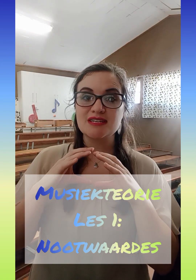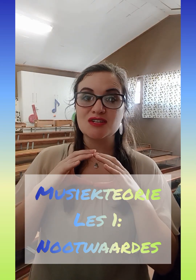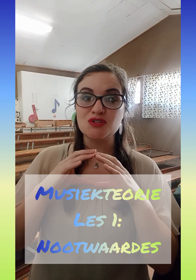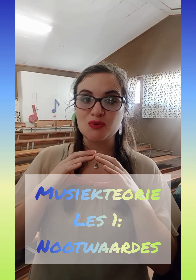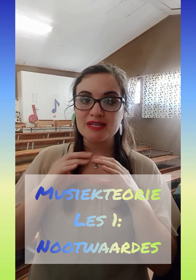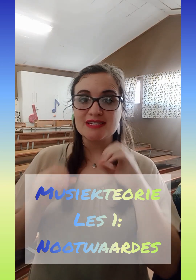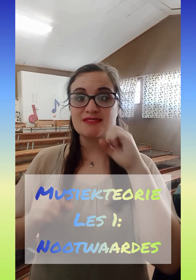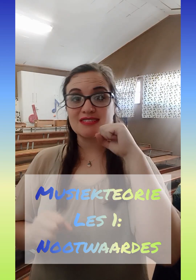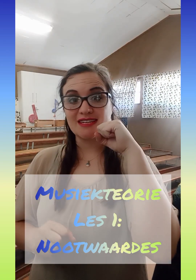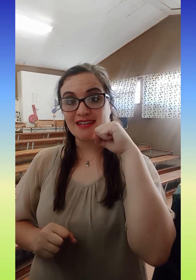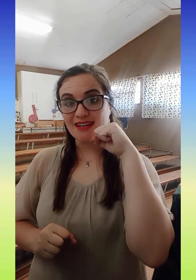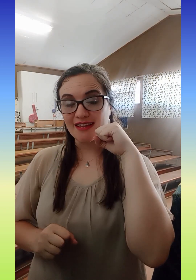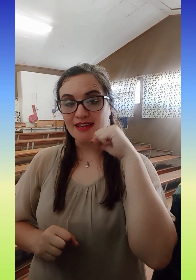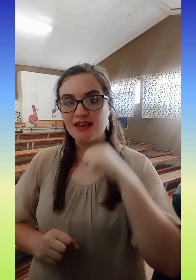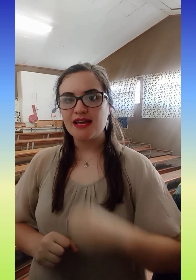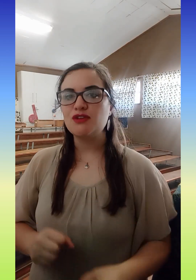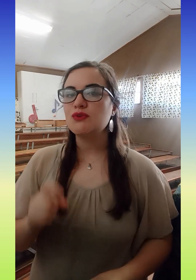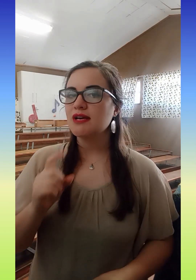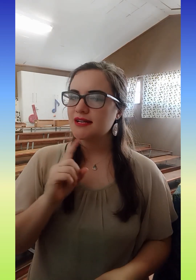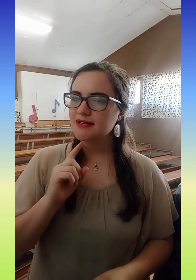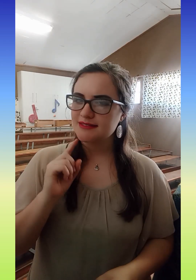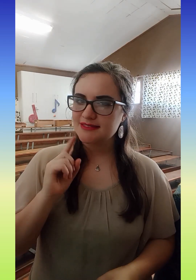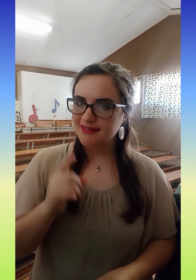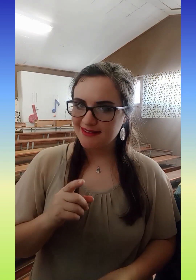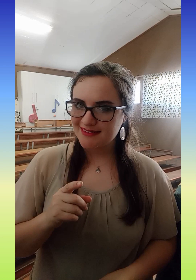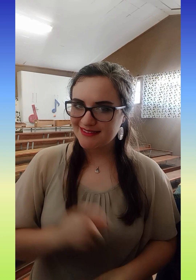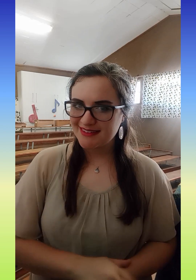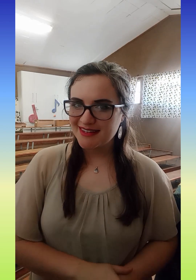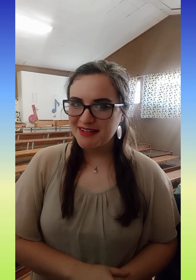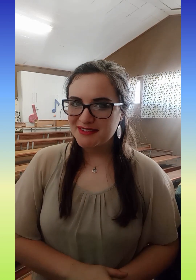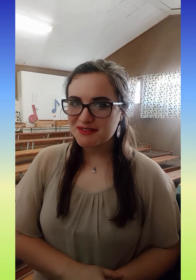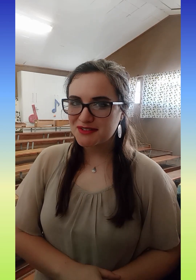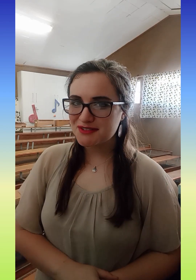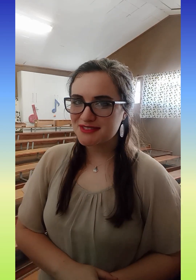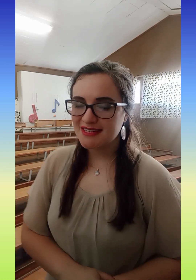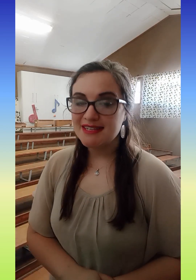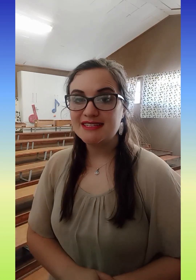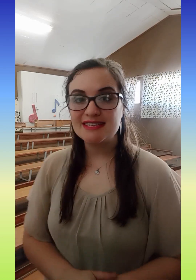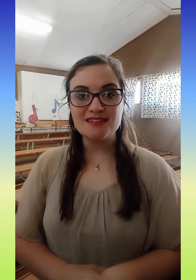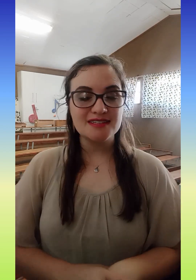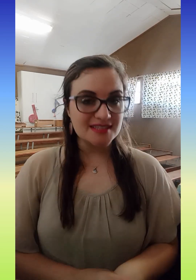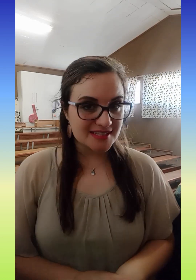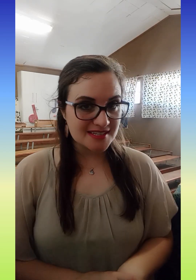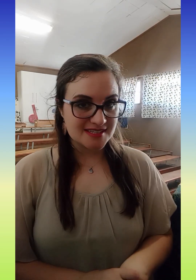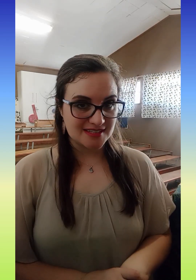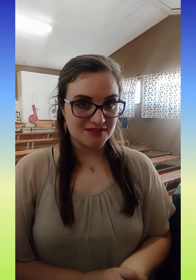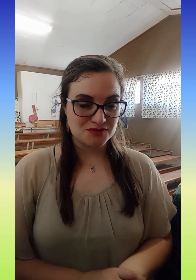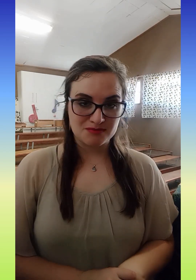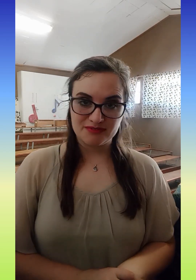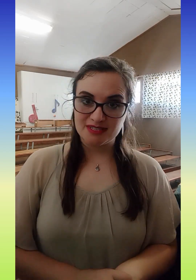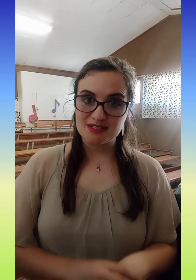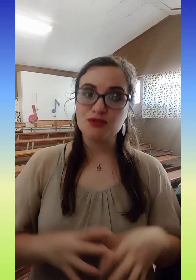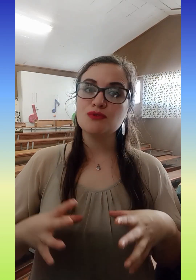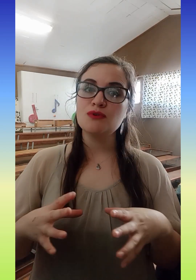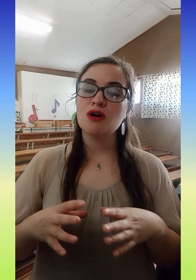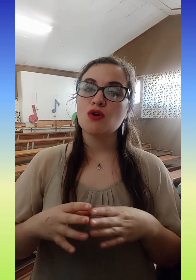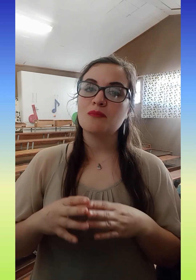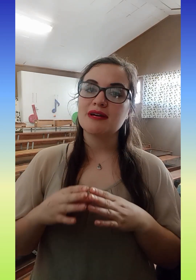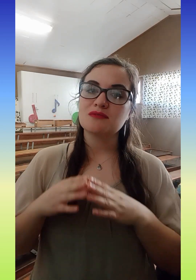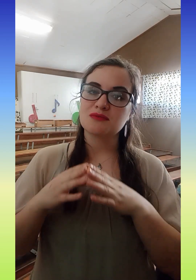nooekies wat jy krij en hoe jy hulle gaan taal. Nou goed, die heel eerste ding wat ons moet weet is hoe om in ons